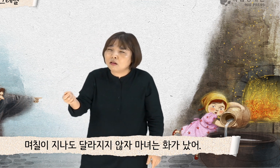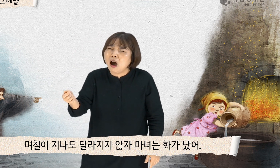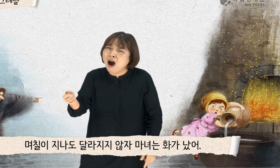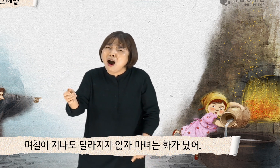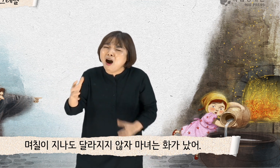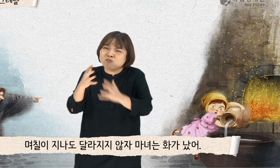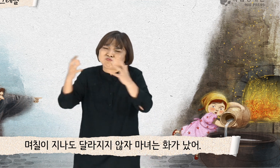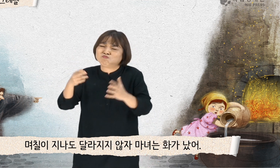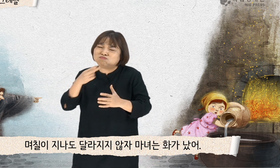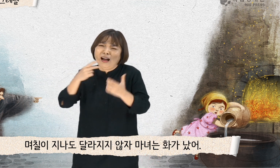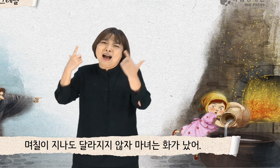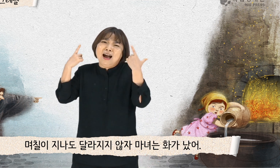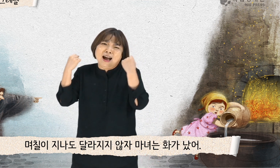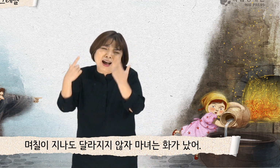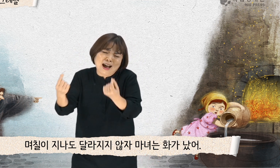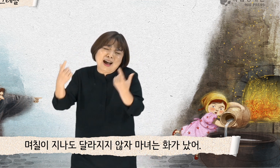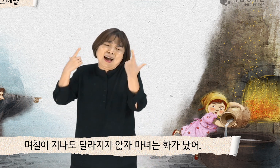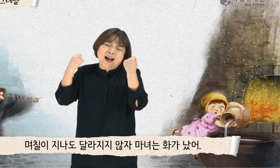않자 마녀는 화가 났어.